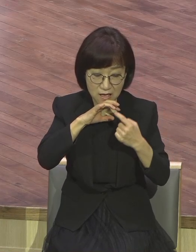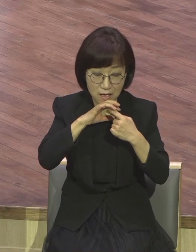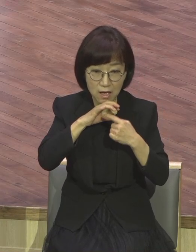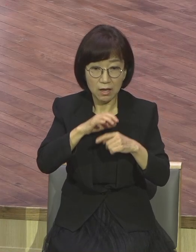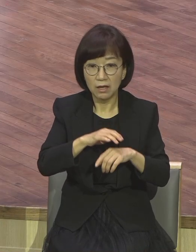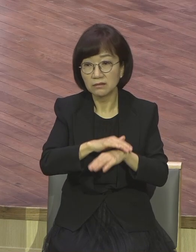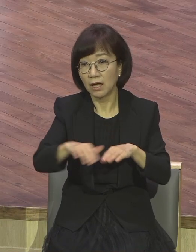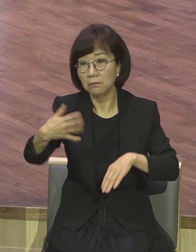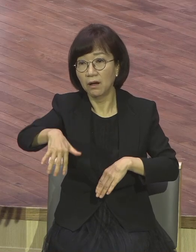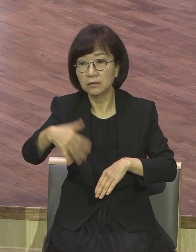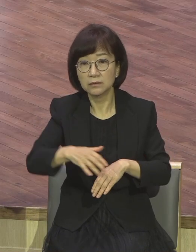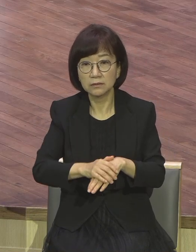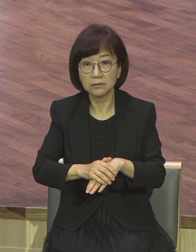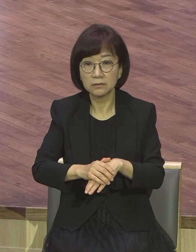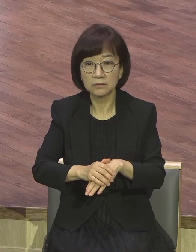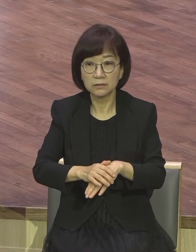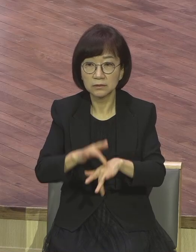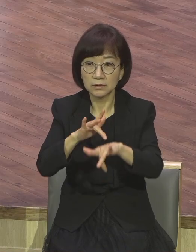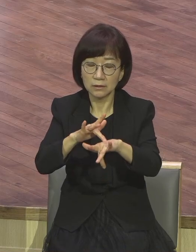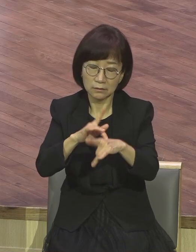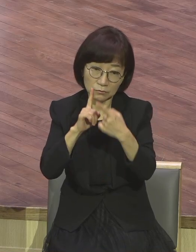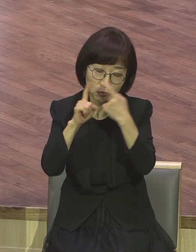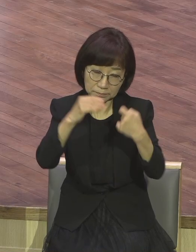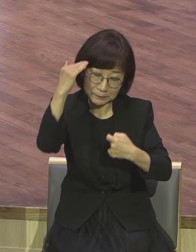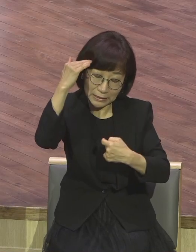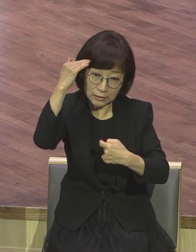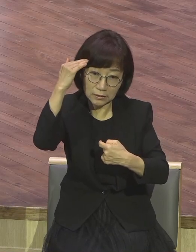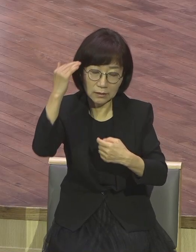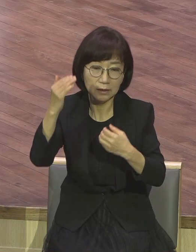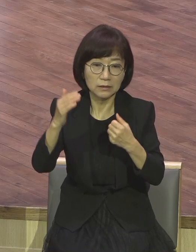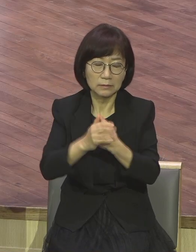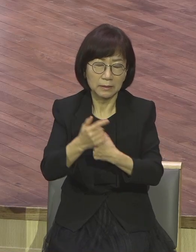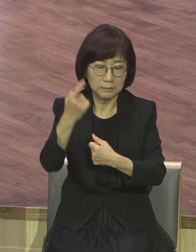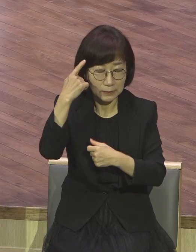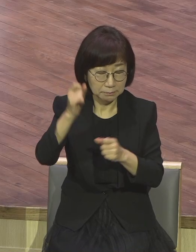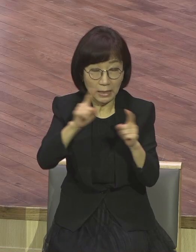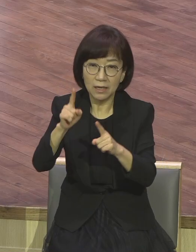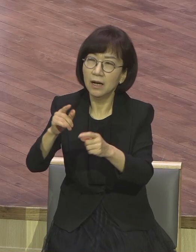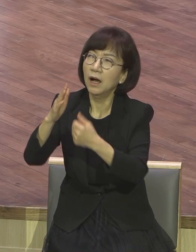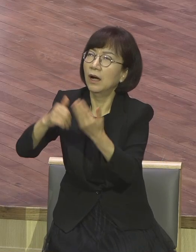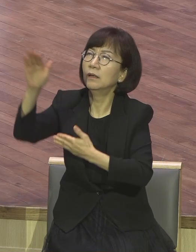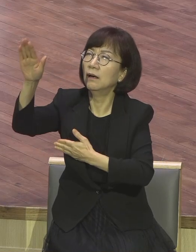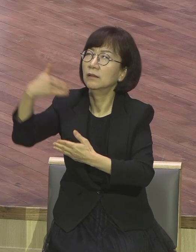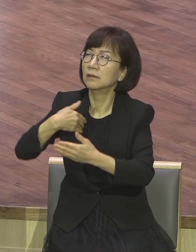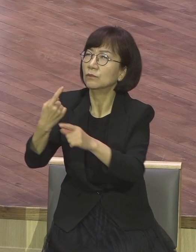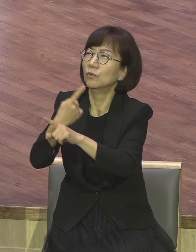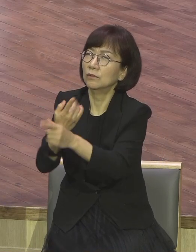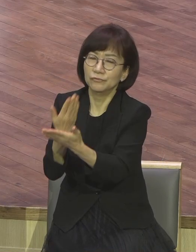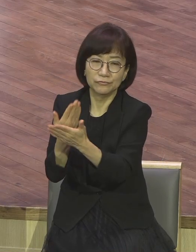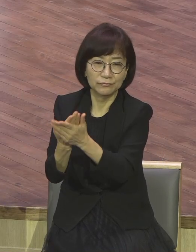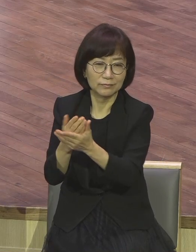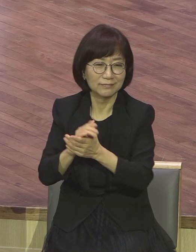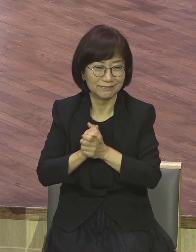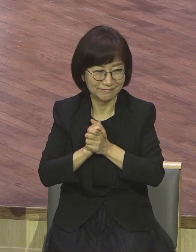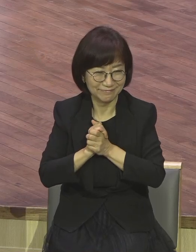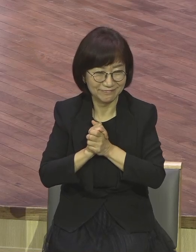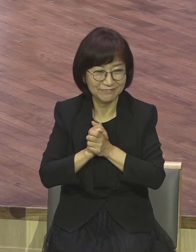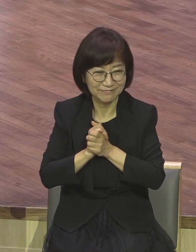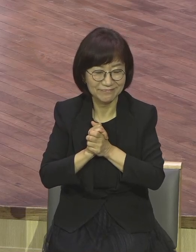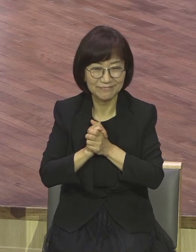치유받는 길은 답달라고 기도해야 됩니다. 정신병 치유에서 우울증 치료에서요. 그 다 결과로 오는 거란 말이에요.